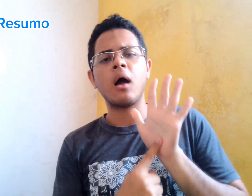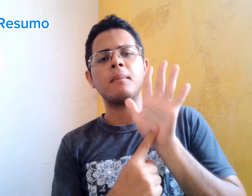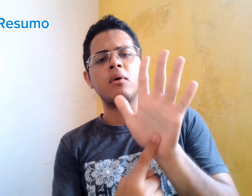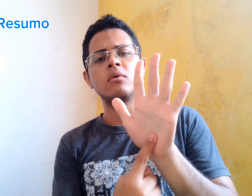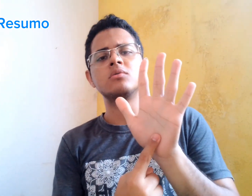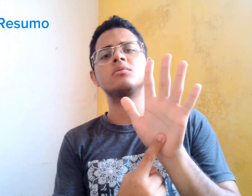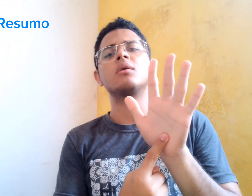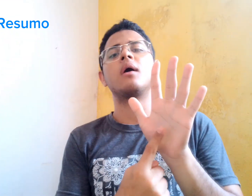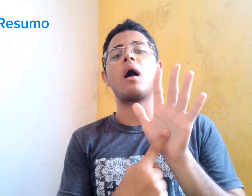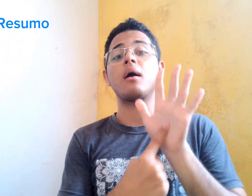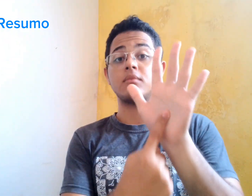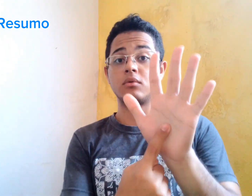Mostra...